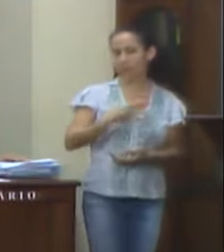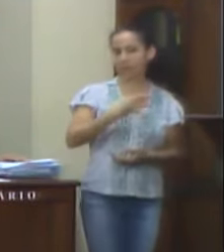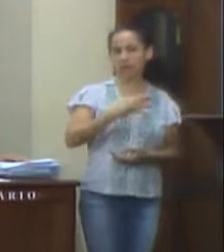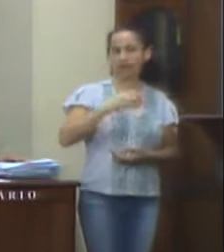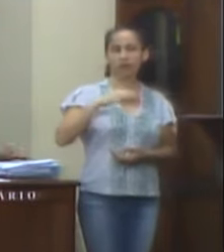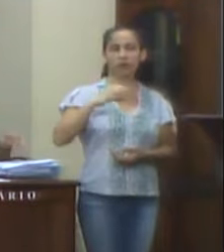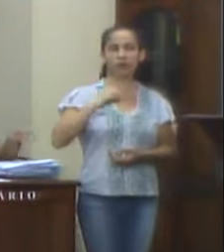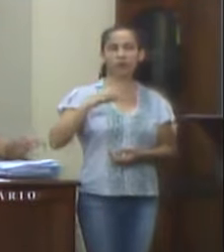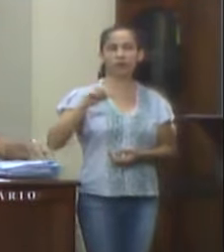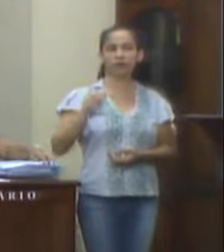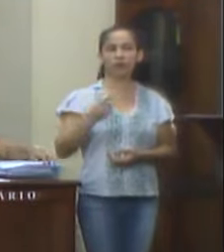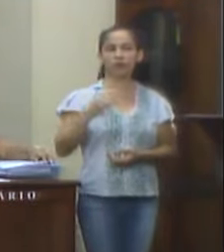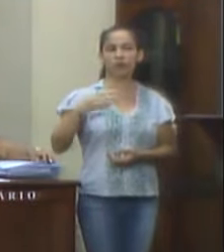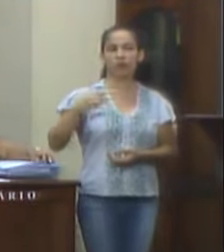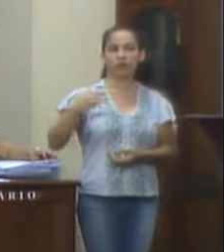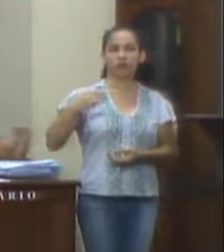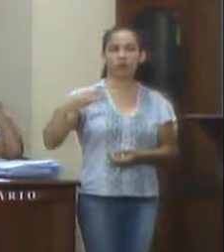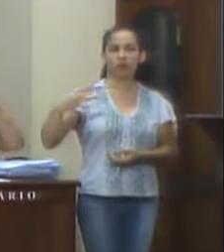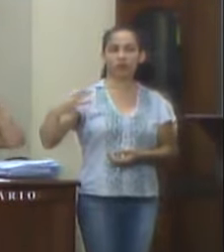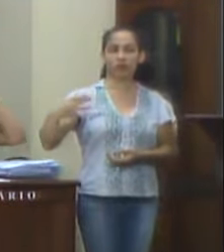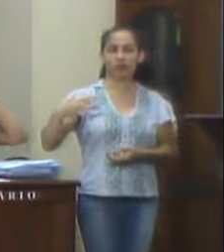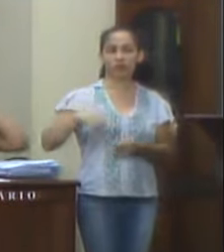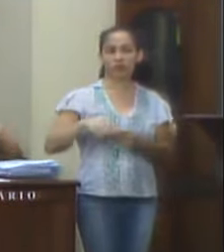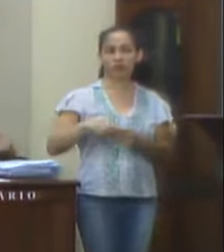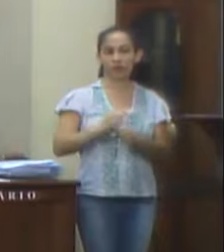.734, de 2018.